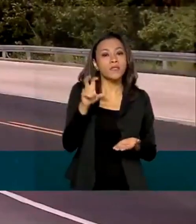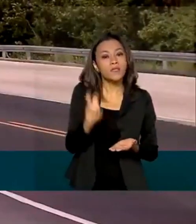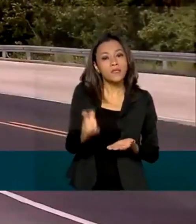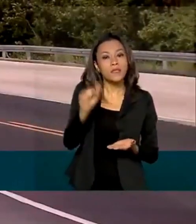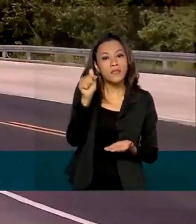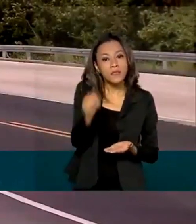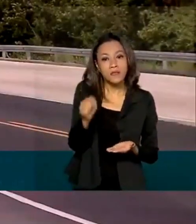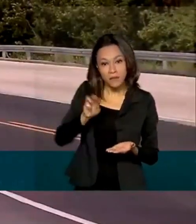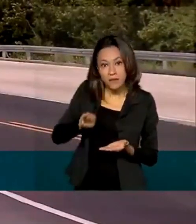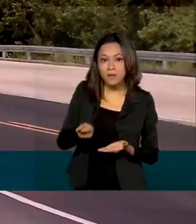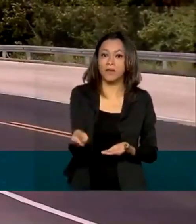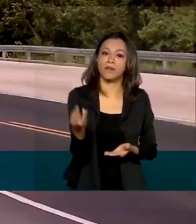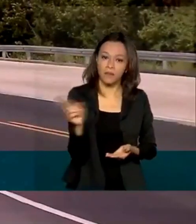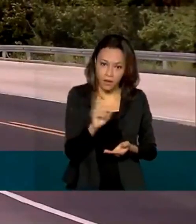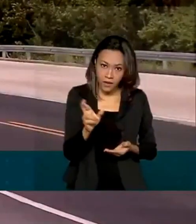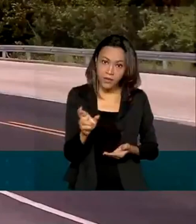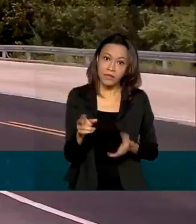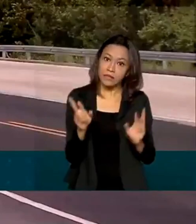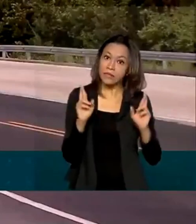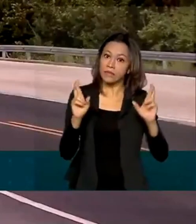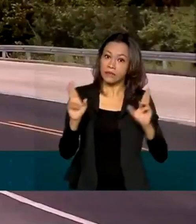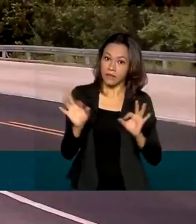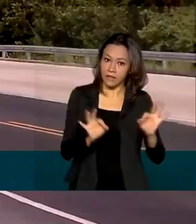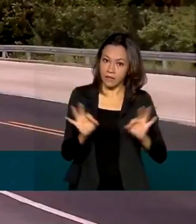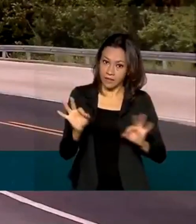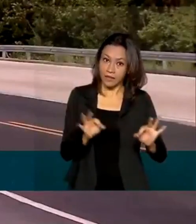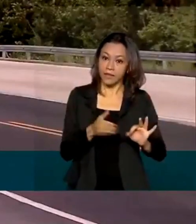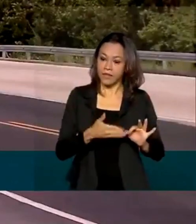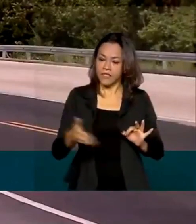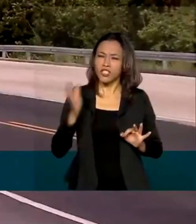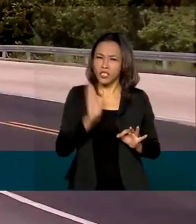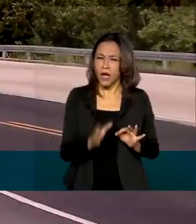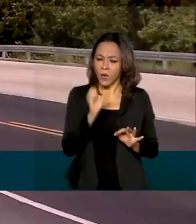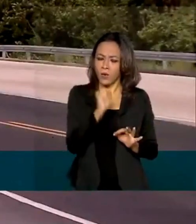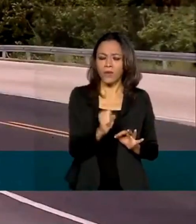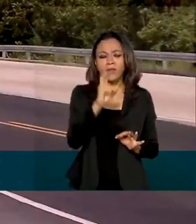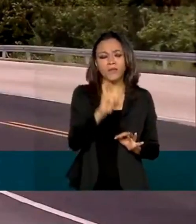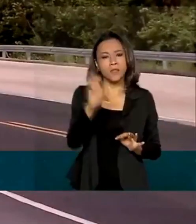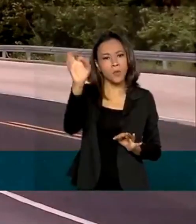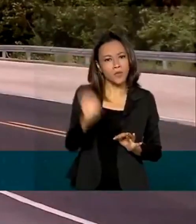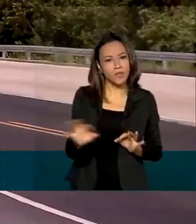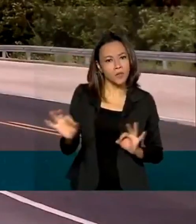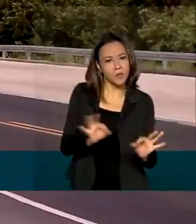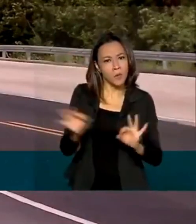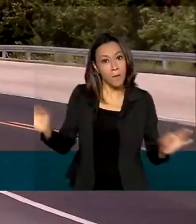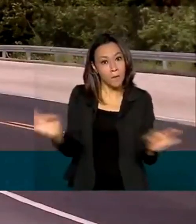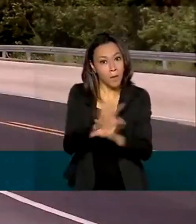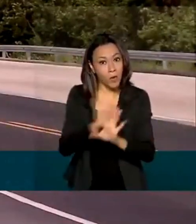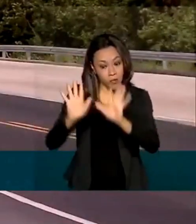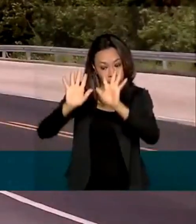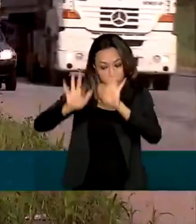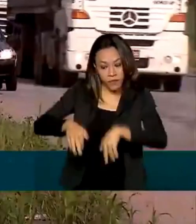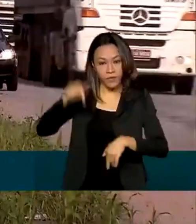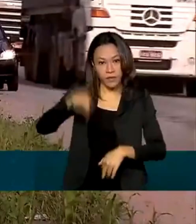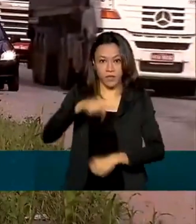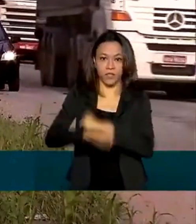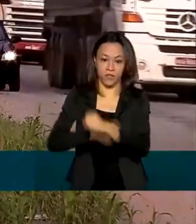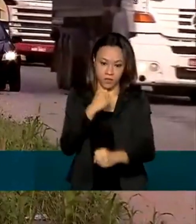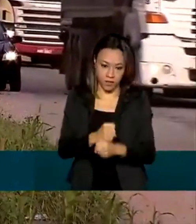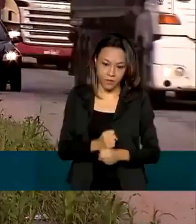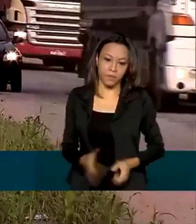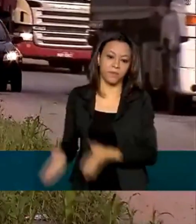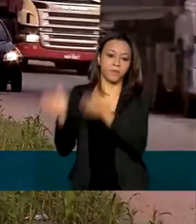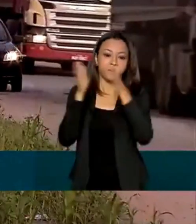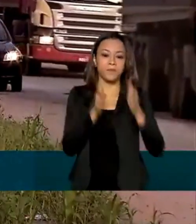milhões de reais e a previsão é que a obra, que está com 85% de execução, fique pronta até o final deste ano. O